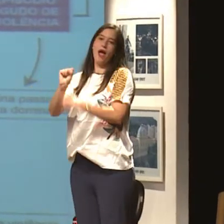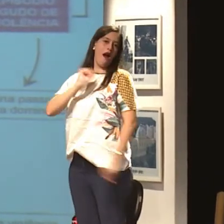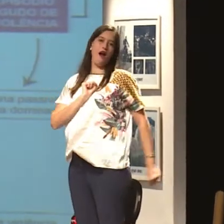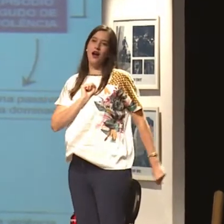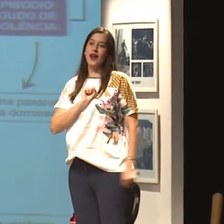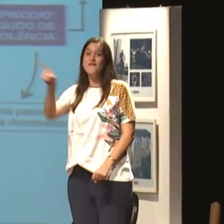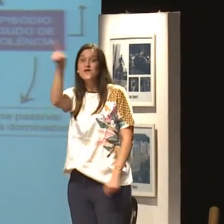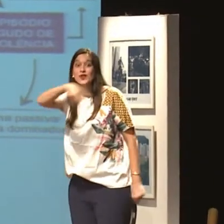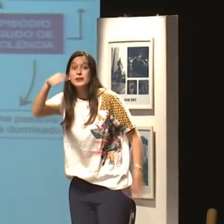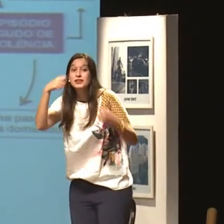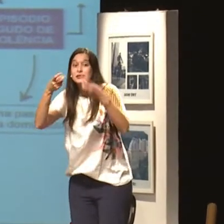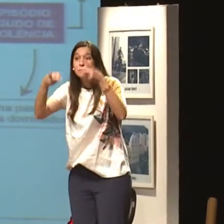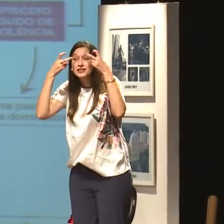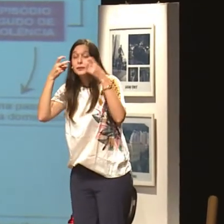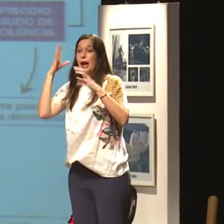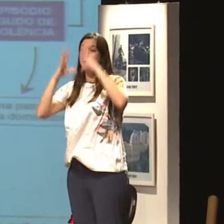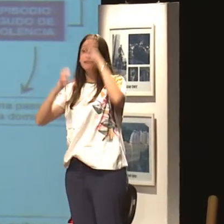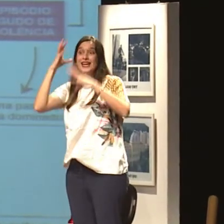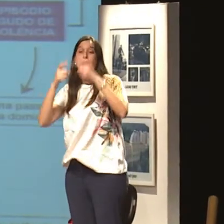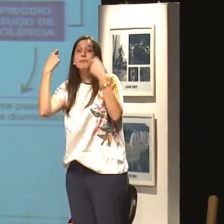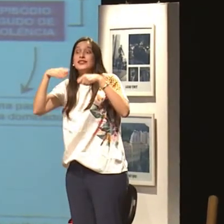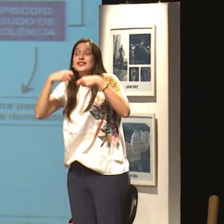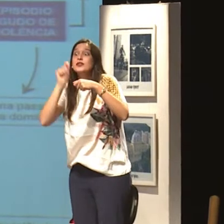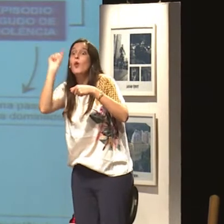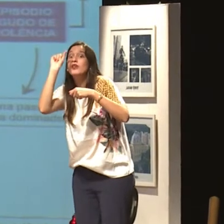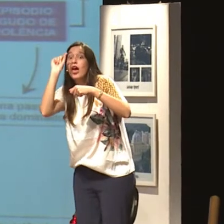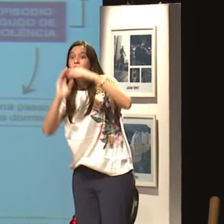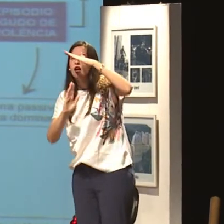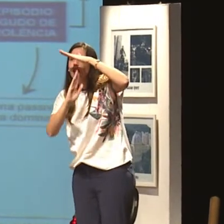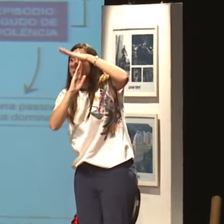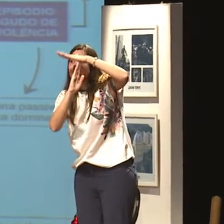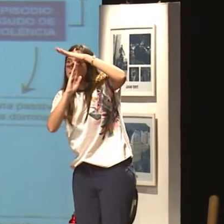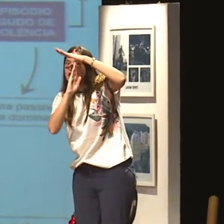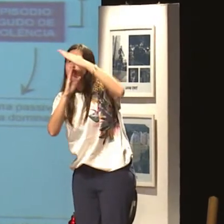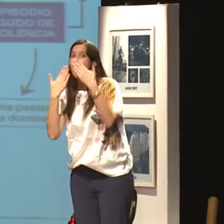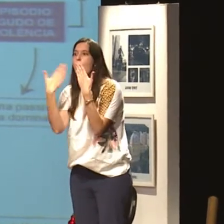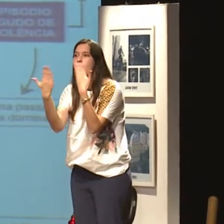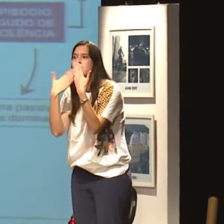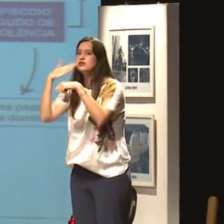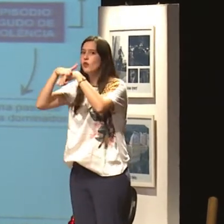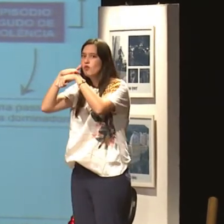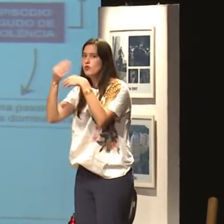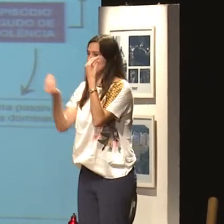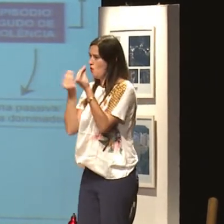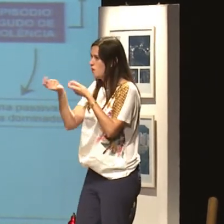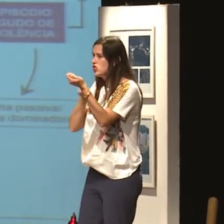E esse ciclo não para. Vocês precisam perceber, nessas pequenas brigas, que tem que ter um